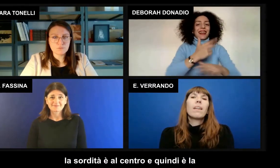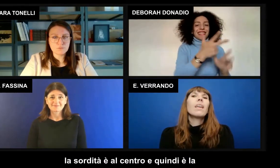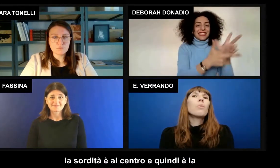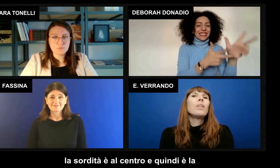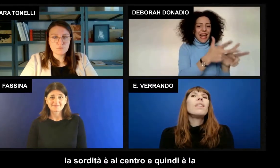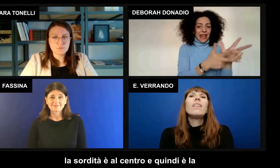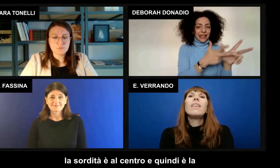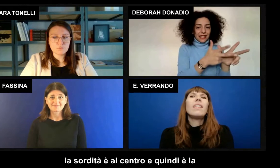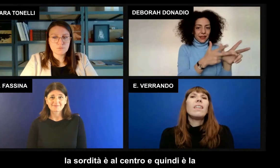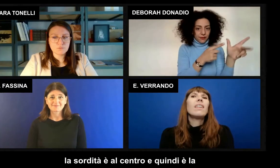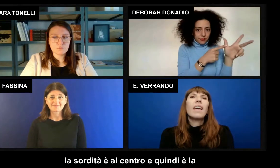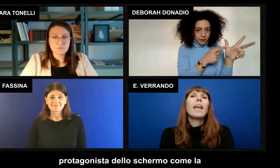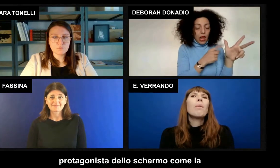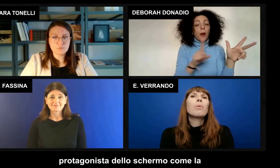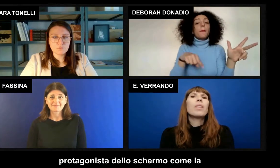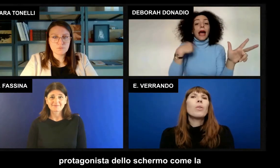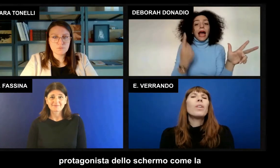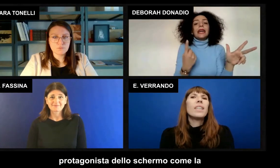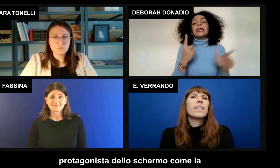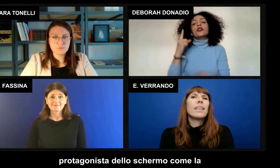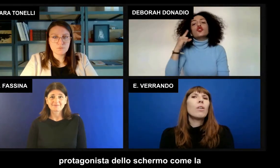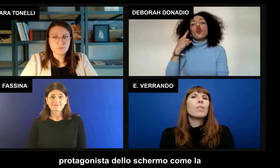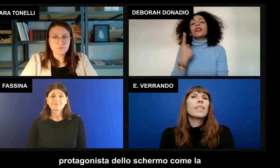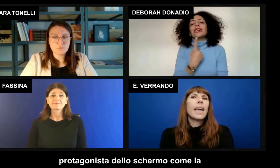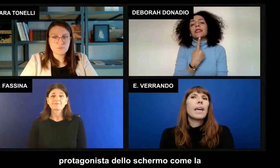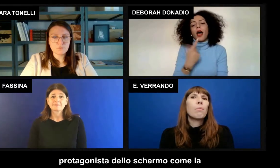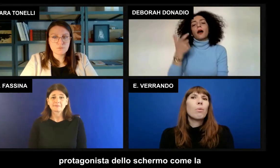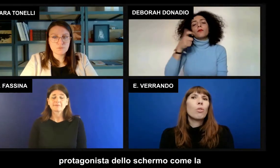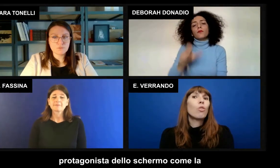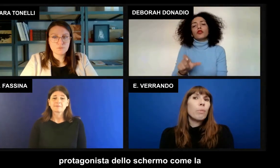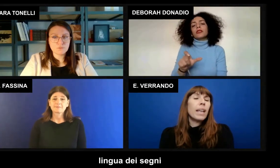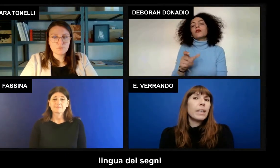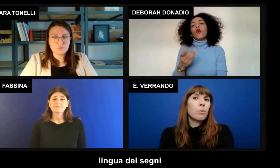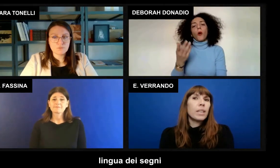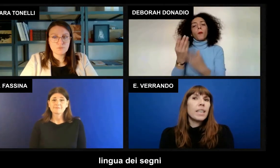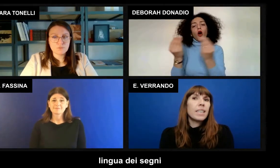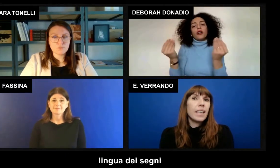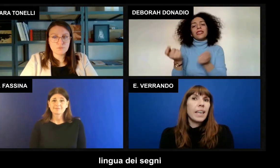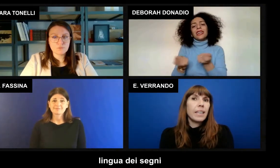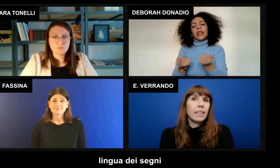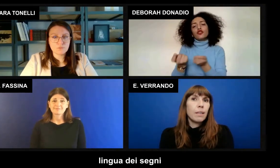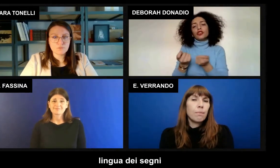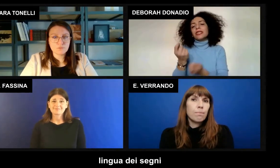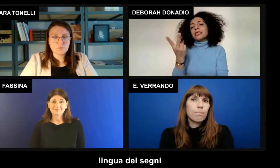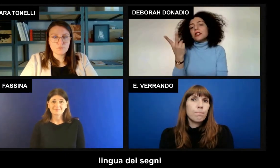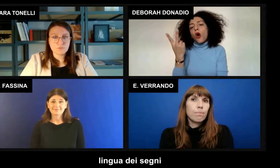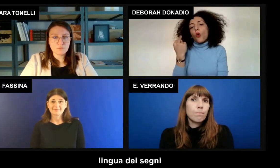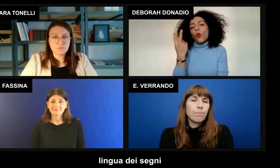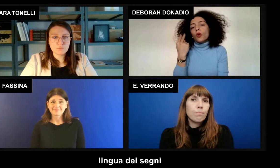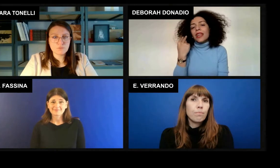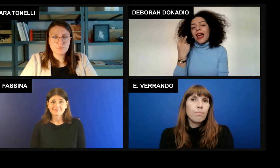E quindi è la protagonista dello schermo, come la lingua dei segni.